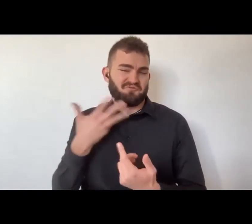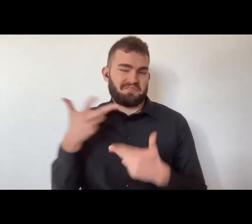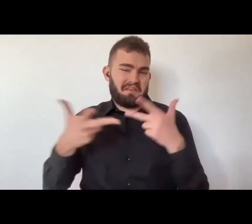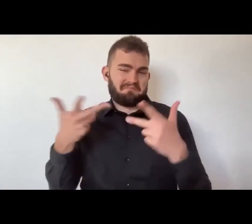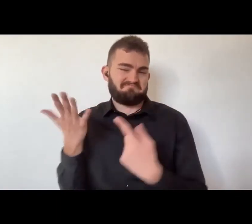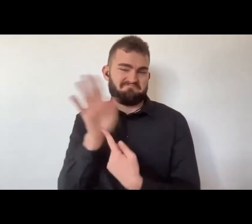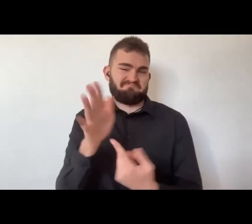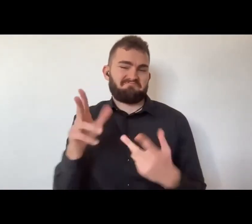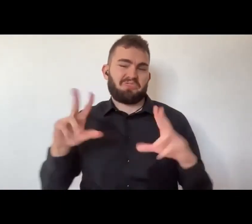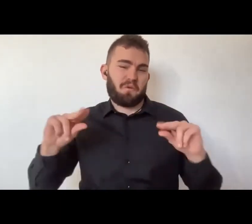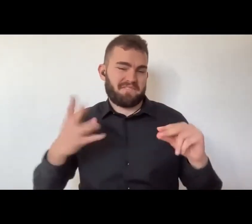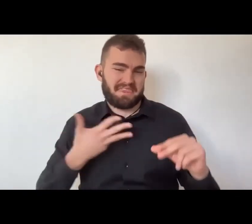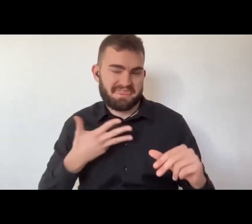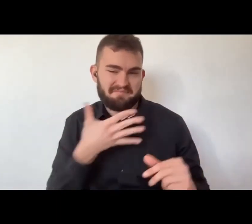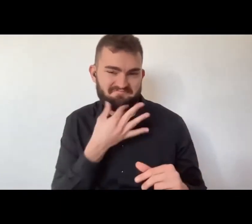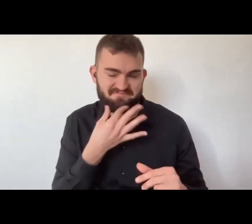Pensiamo all'antica Roma.